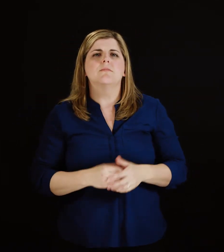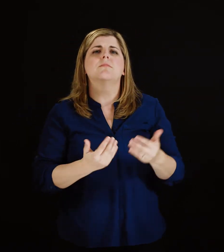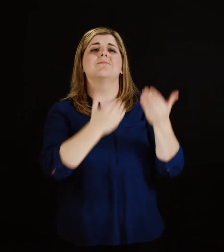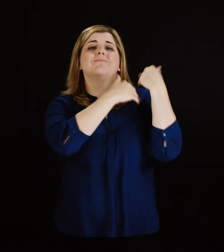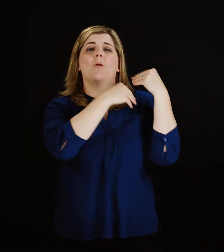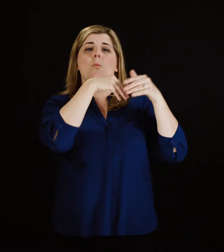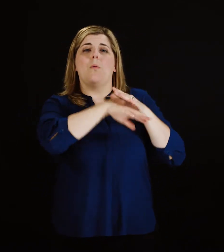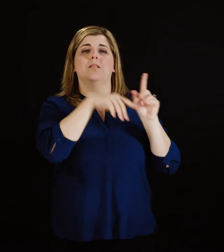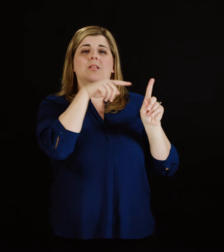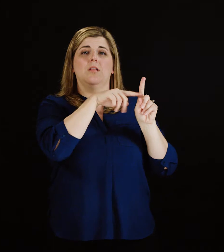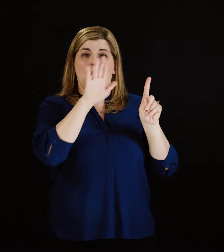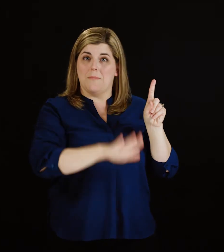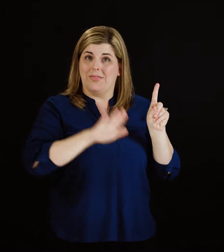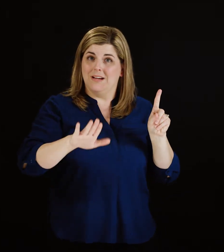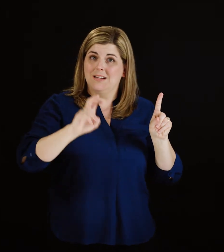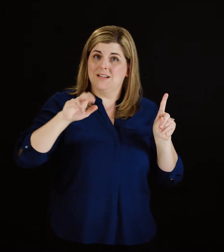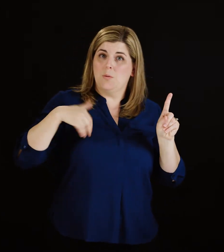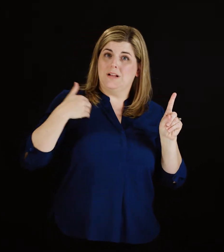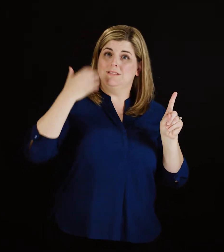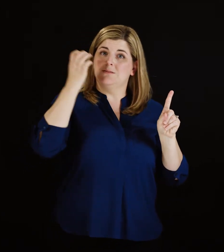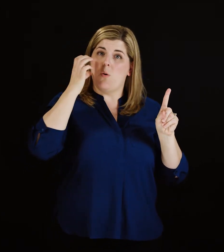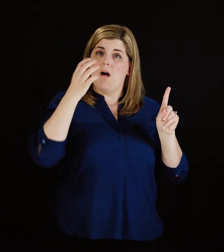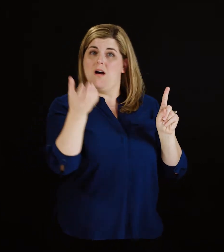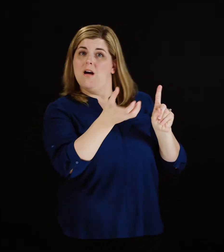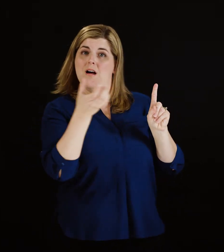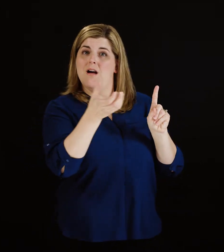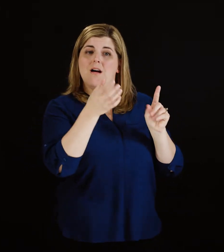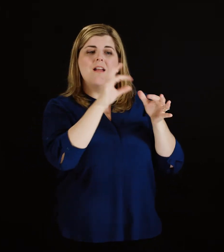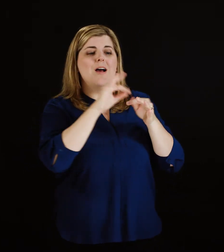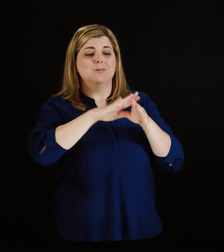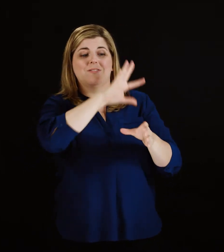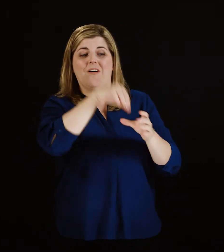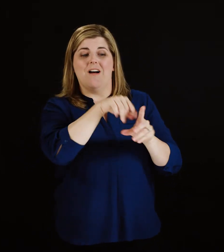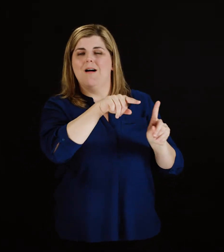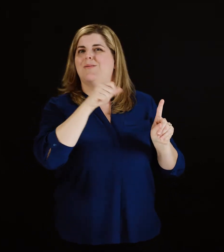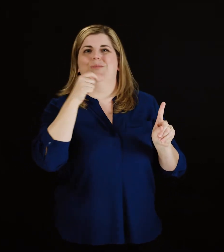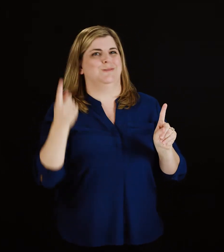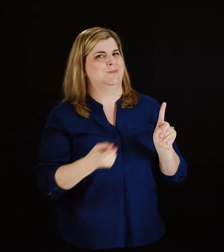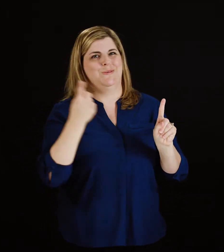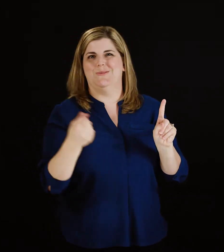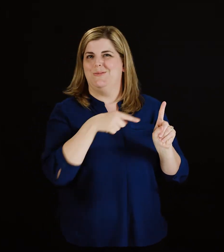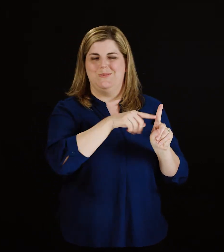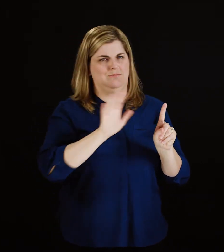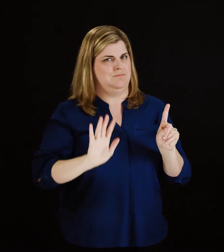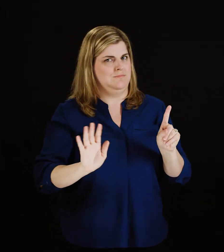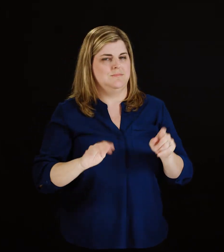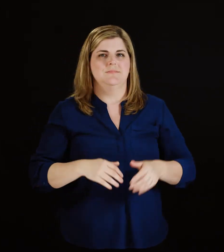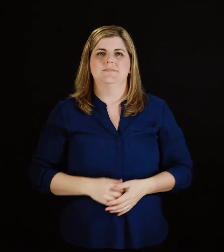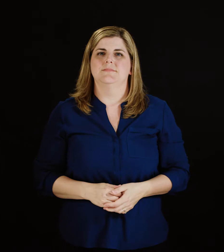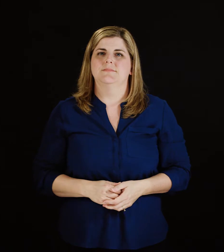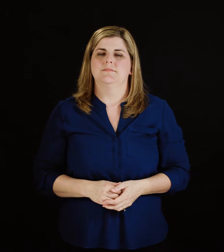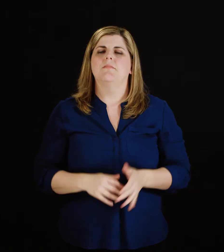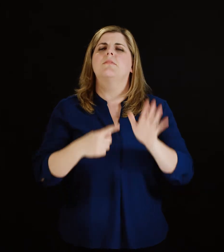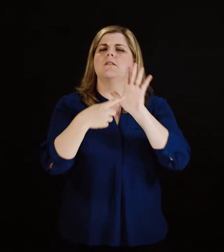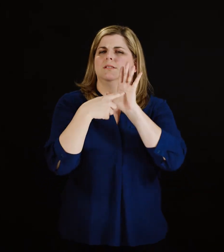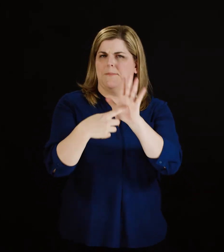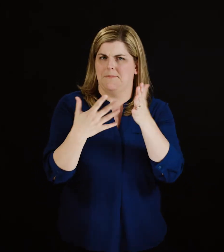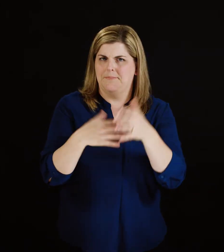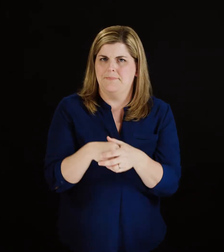de ce forfait. Par exemple, un forfait à utilisateurs multiples peut comprendre le titulaire de